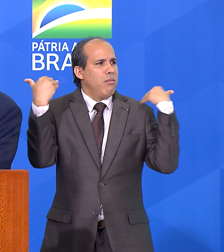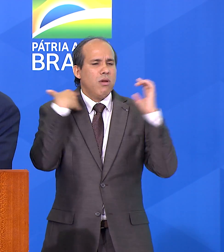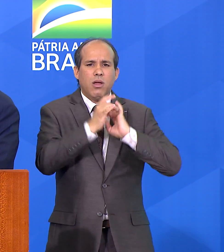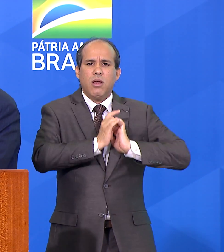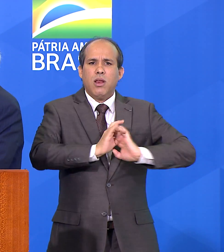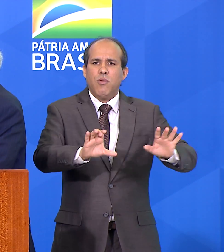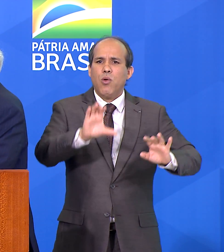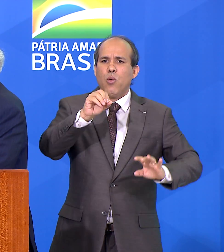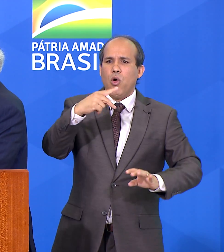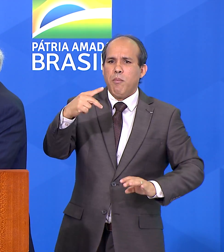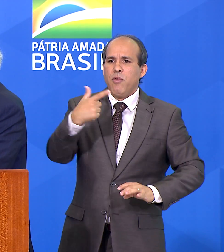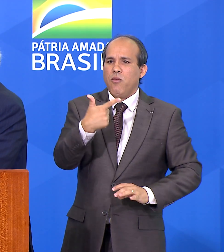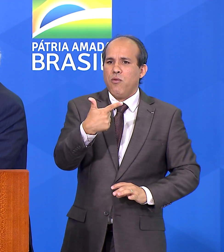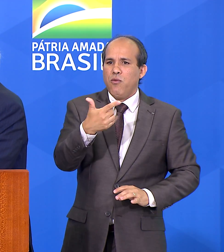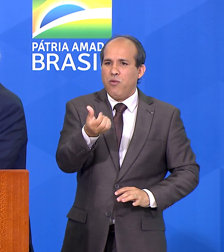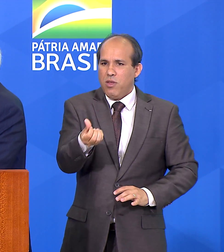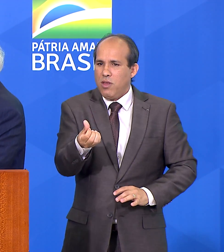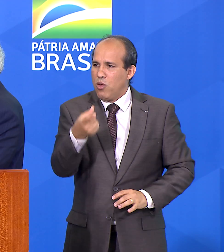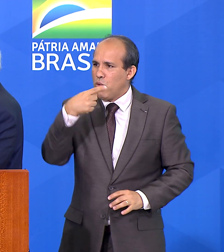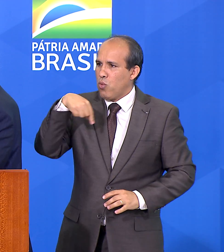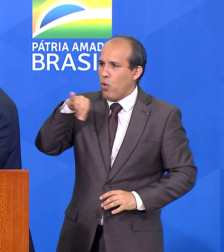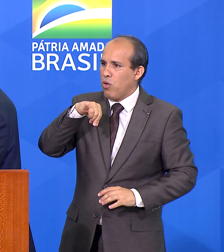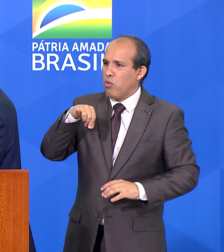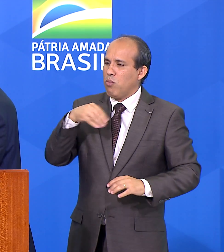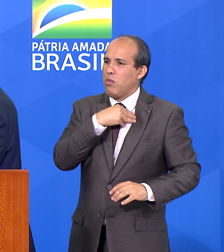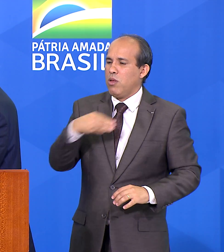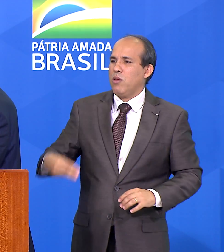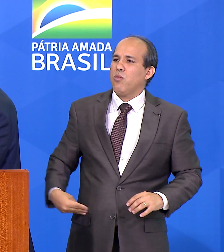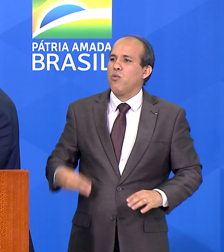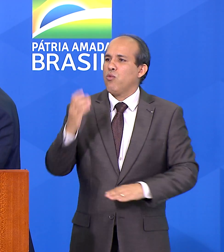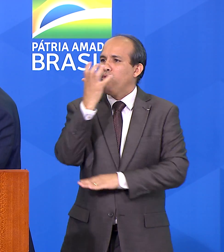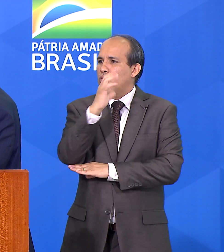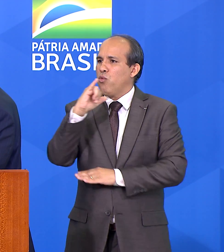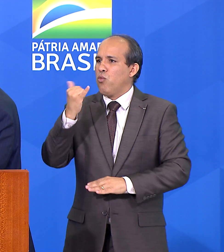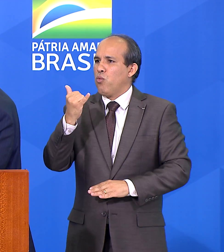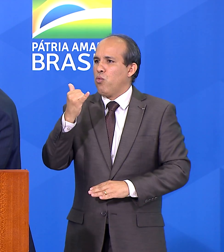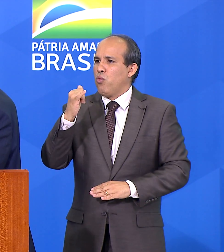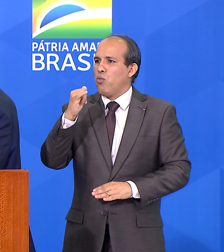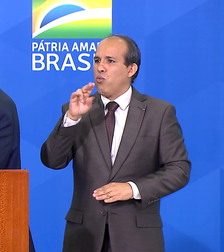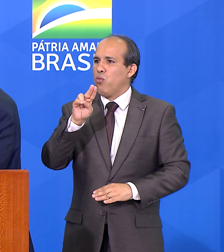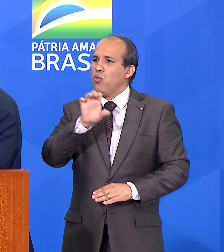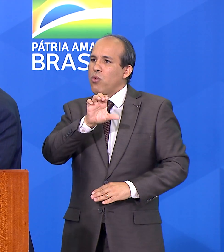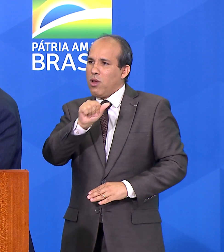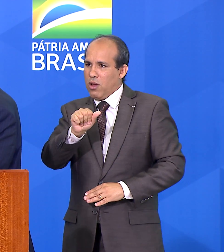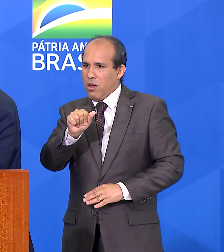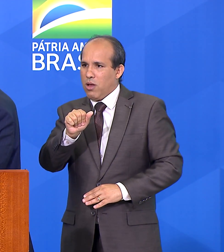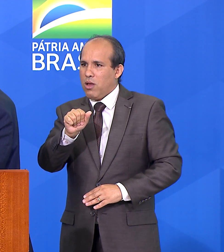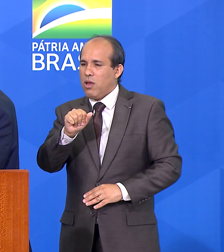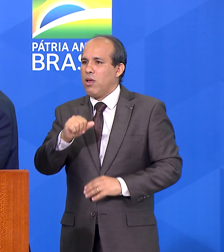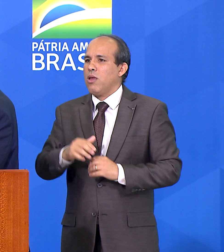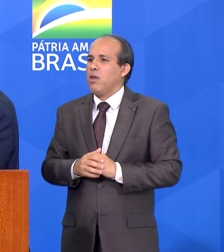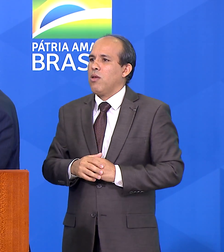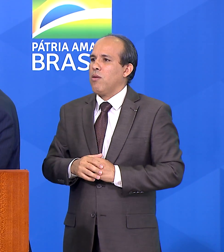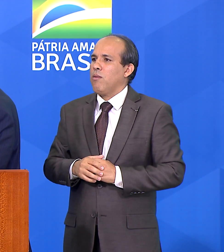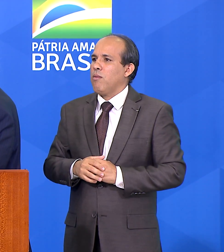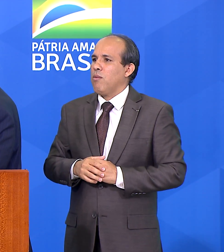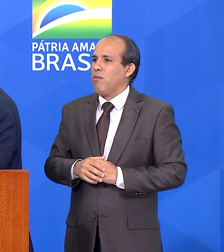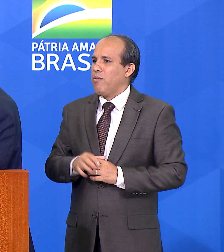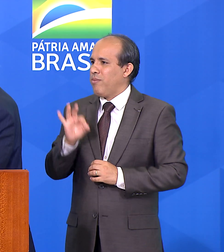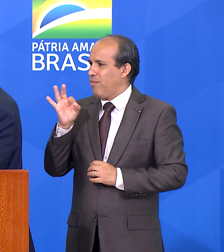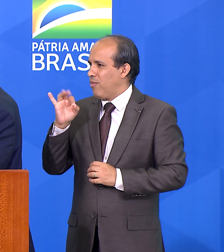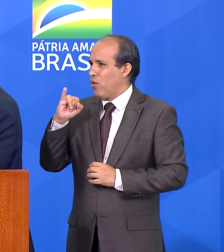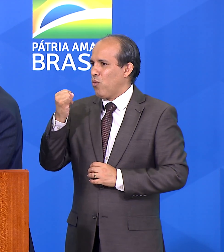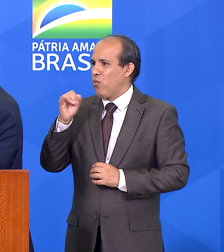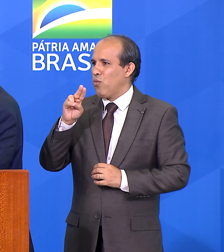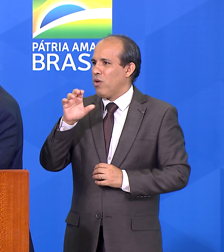com o nosso Joaquim Verde, nós chamamos o nosso ministro de Joaquim Verde, que é o Juca